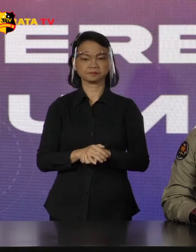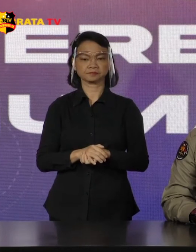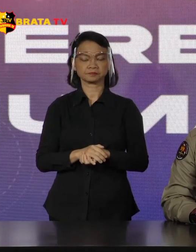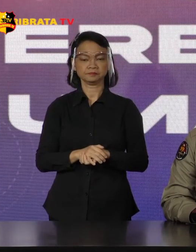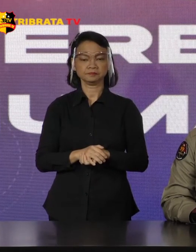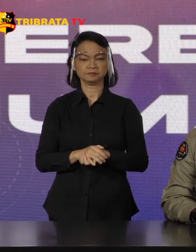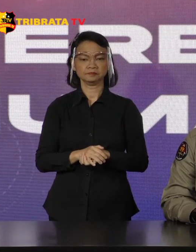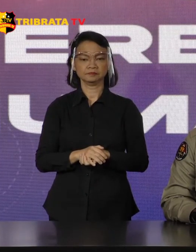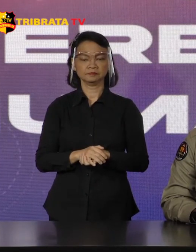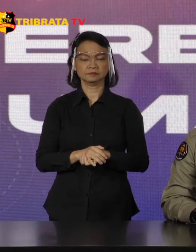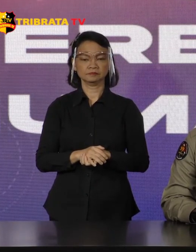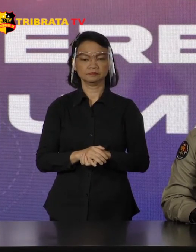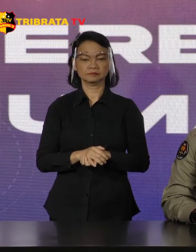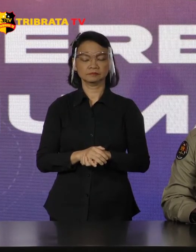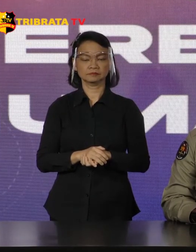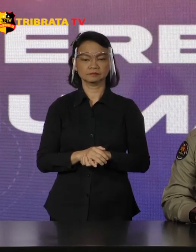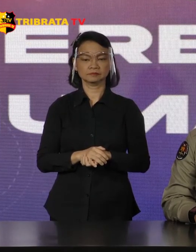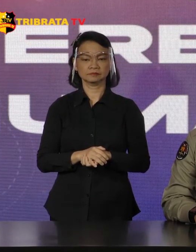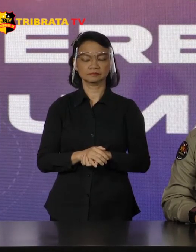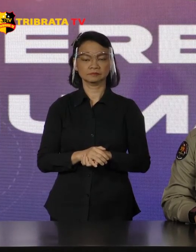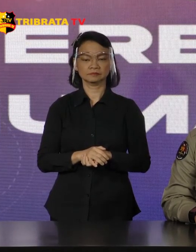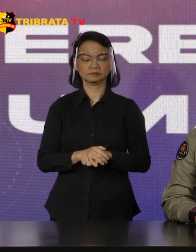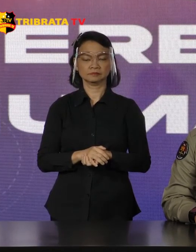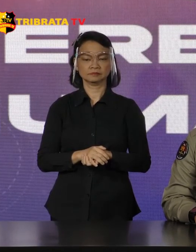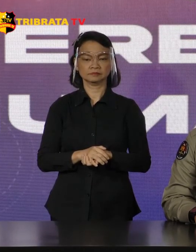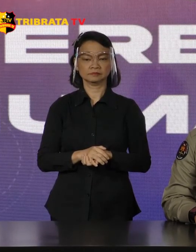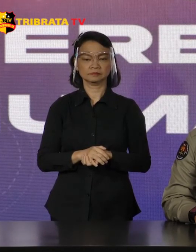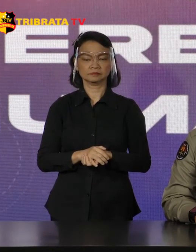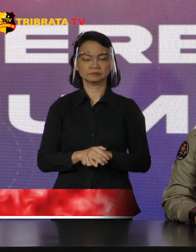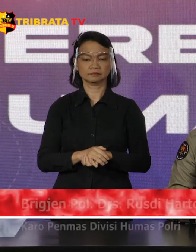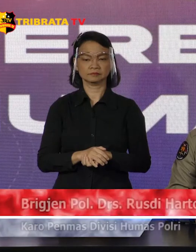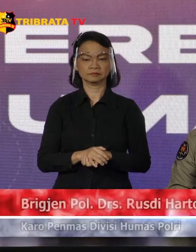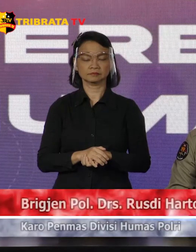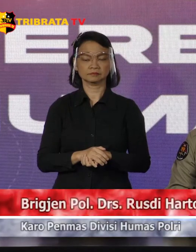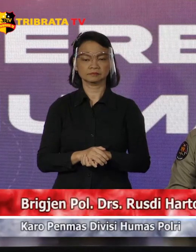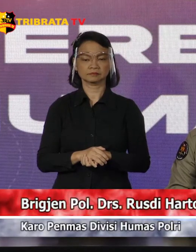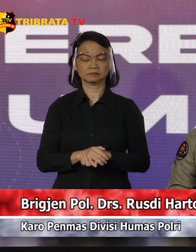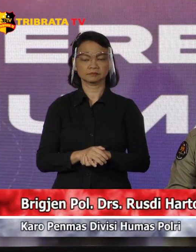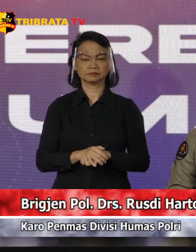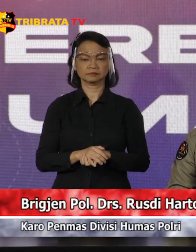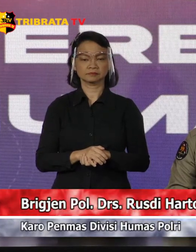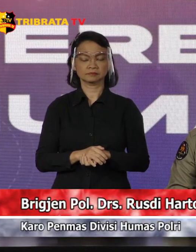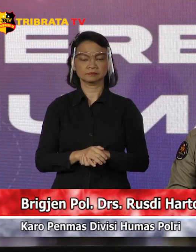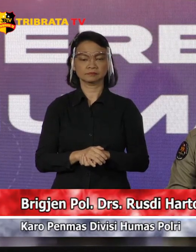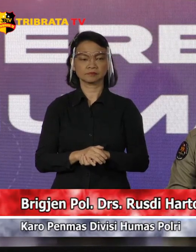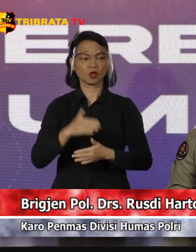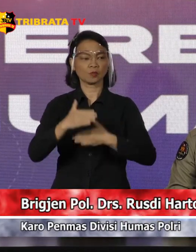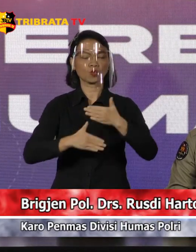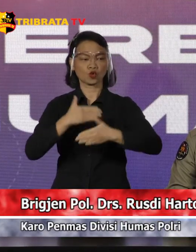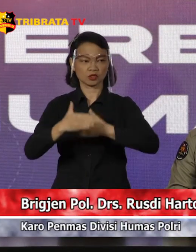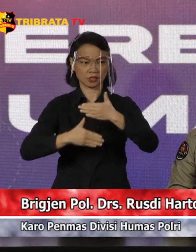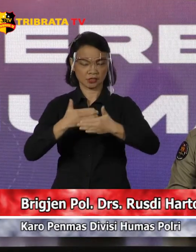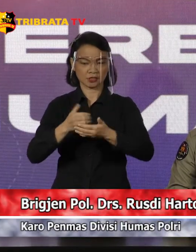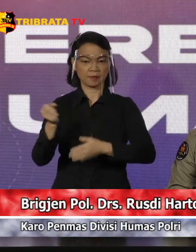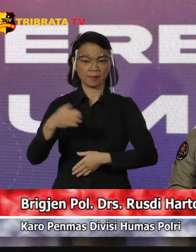Tersaib, apa kalau killing? Tersaib, apakah sudah ditahan? Pak proses masih